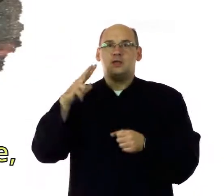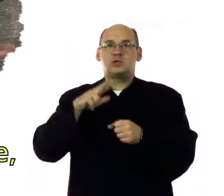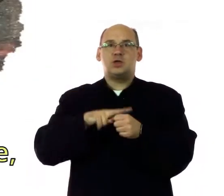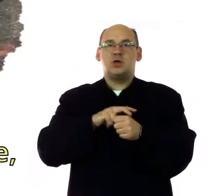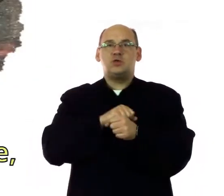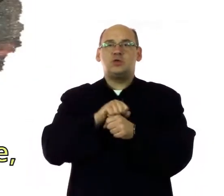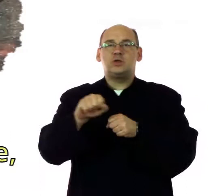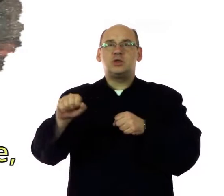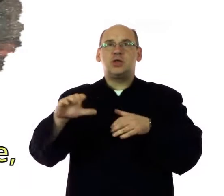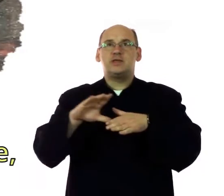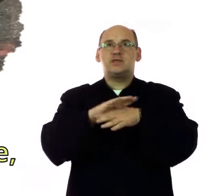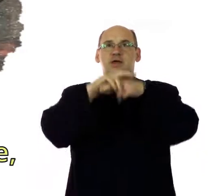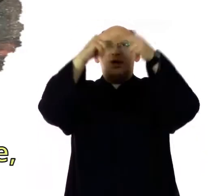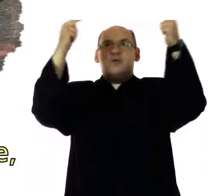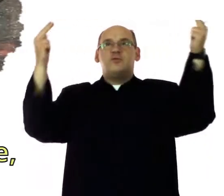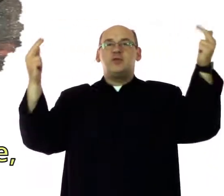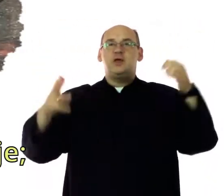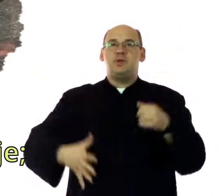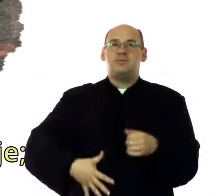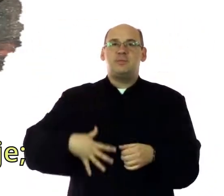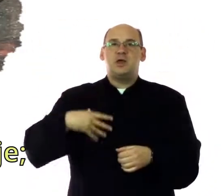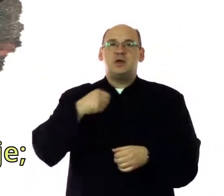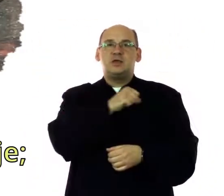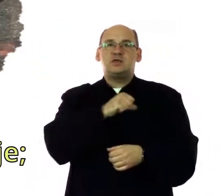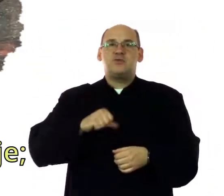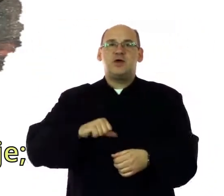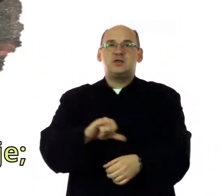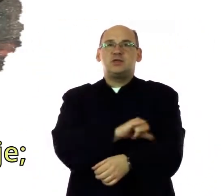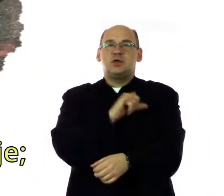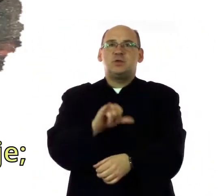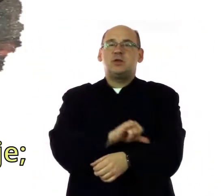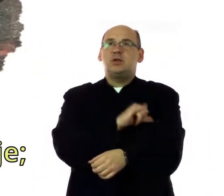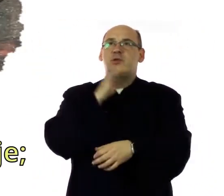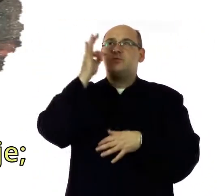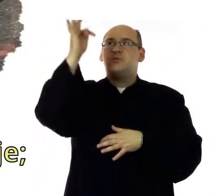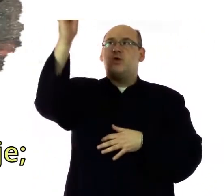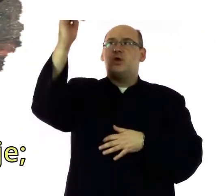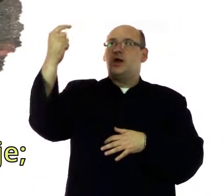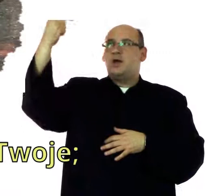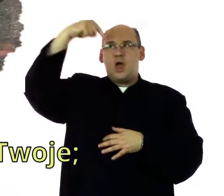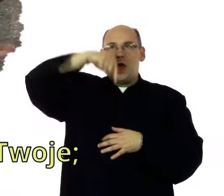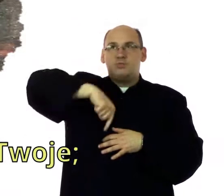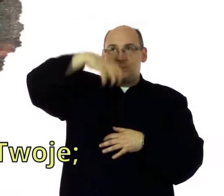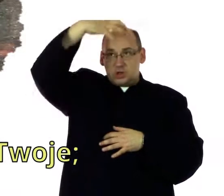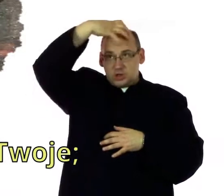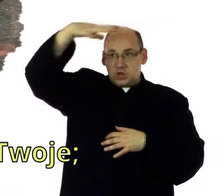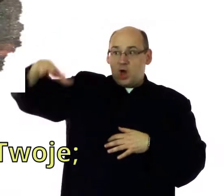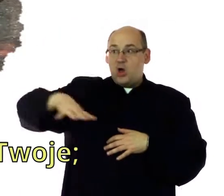Ojciec nasz, któryś jest w niebie. Święć się imię Twoje,